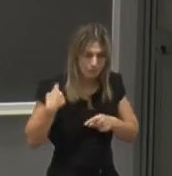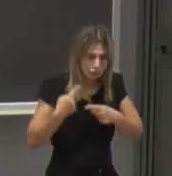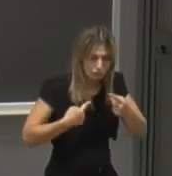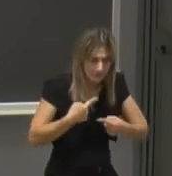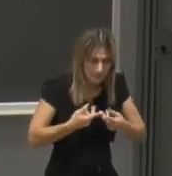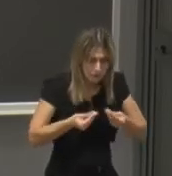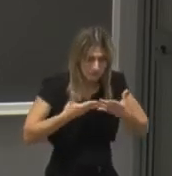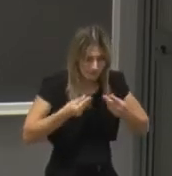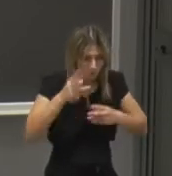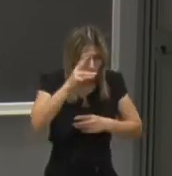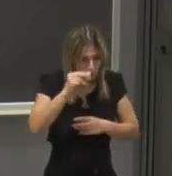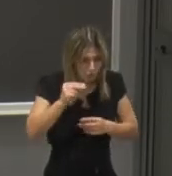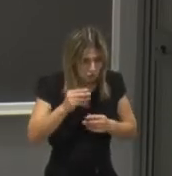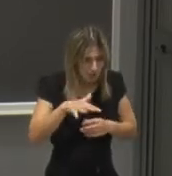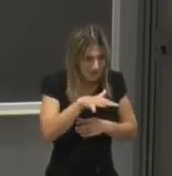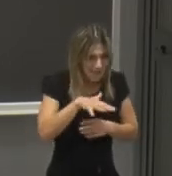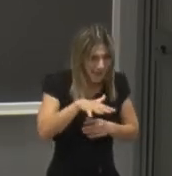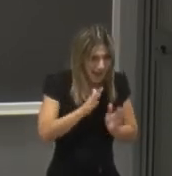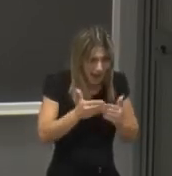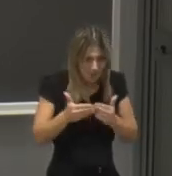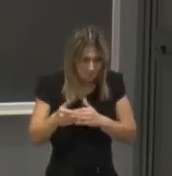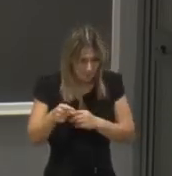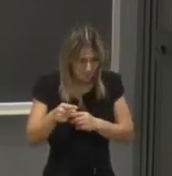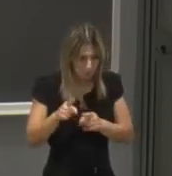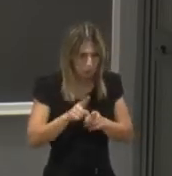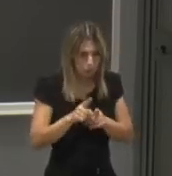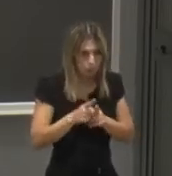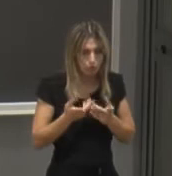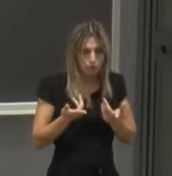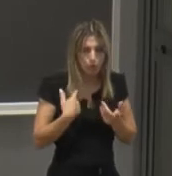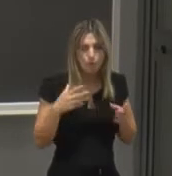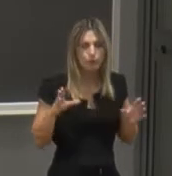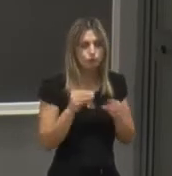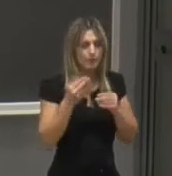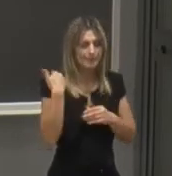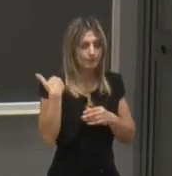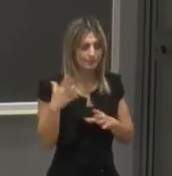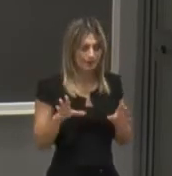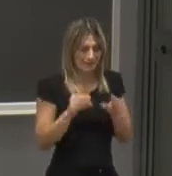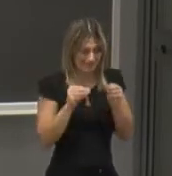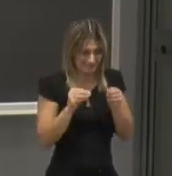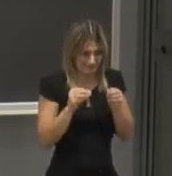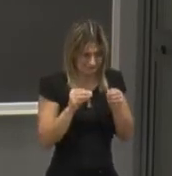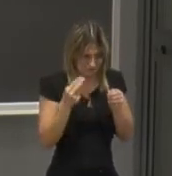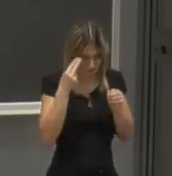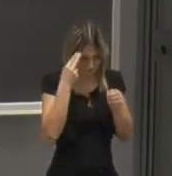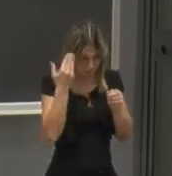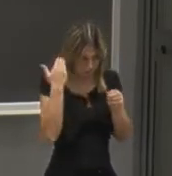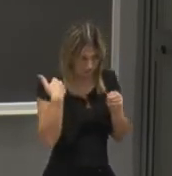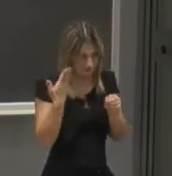generare conoscenza in molti ambiti lontani da quella che poteva essere la domanda iniziale per esempio in